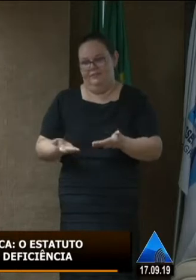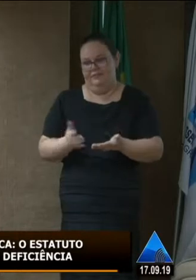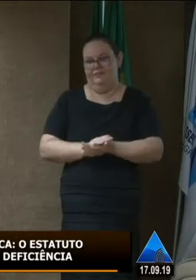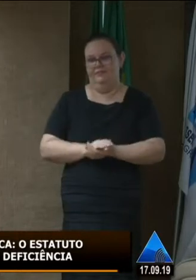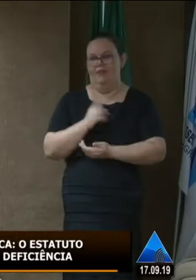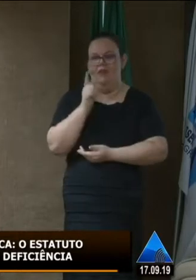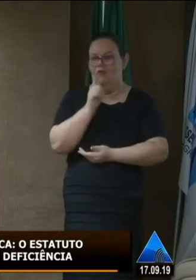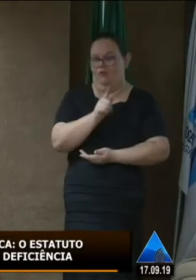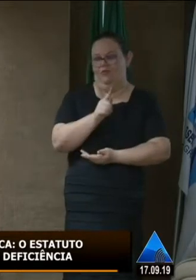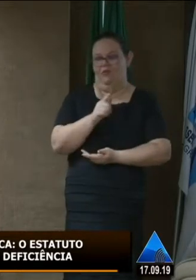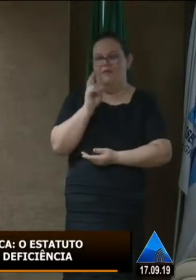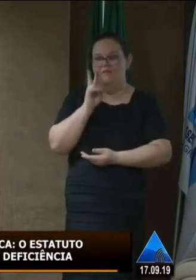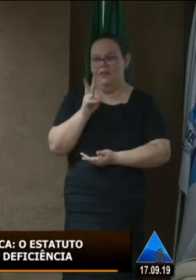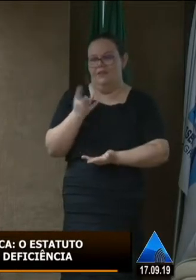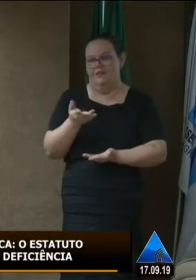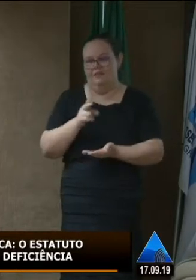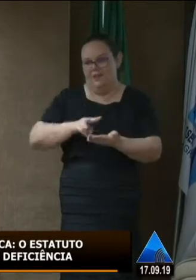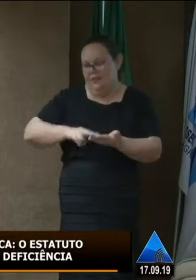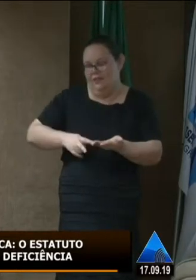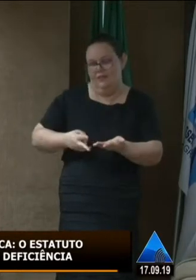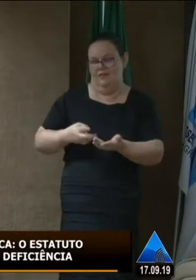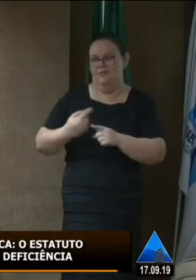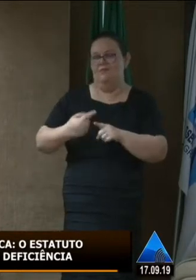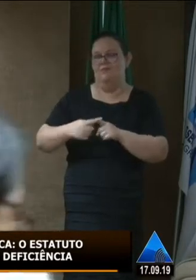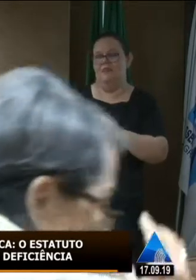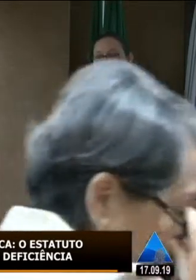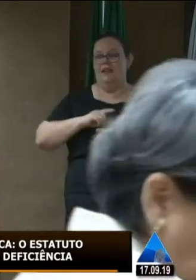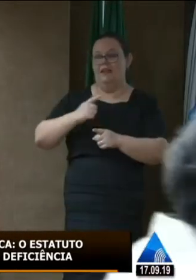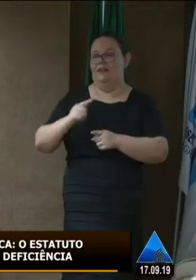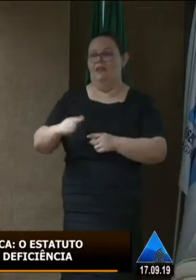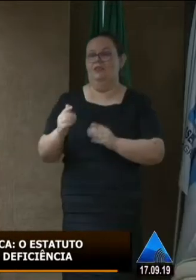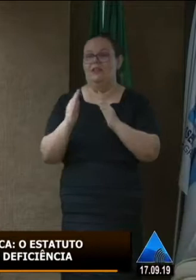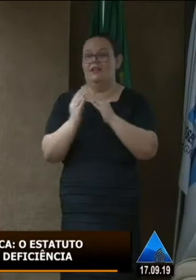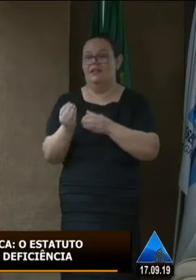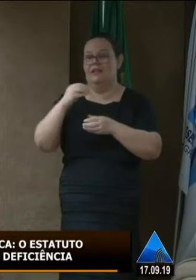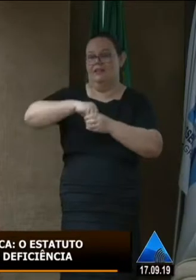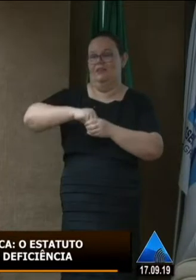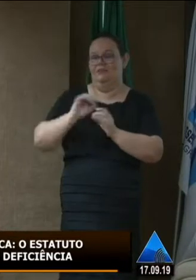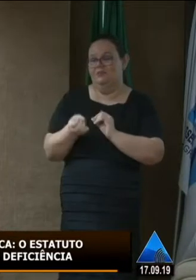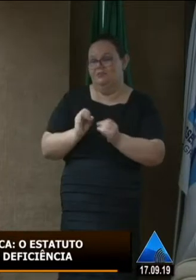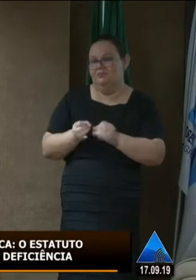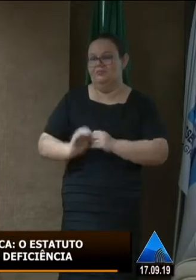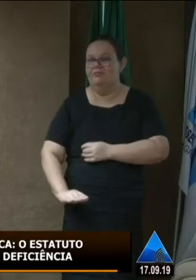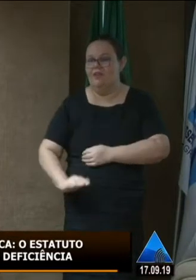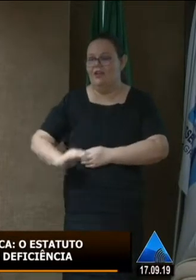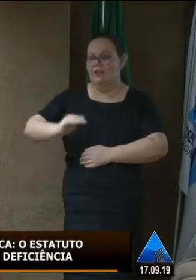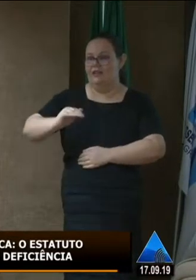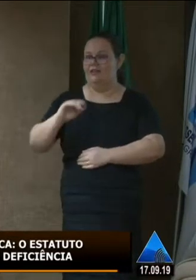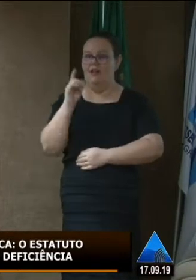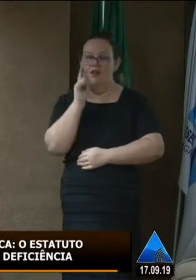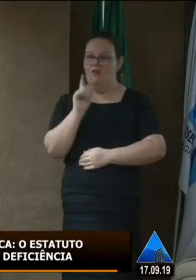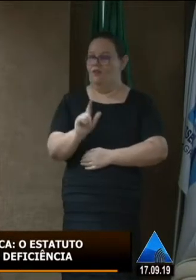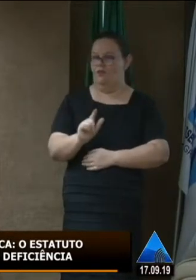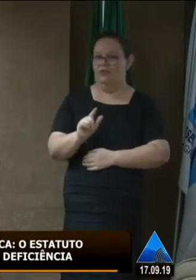quais são as condições, né? Mas os olhos se fecham em decorrência de tantas coisas. São crianças que não conseguem acessar o